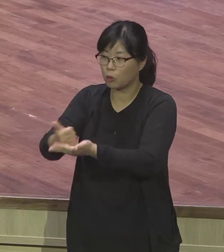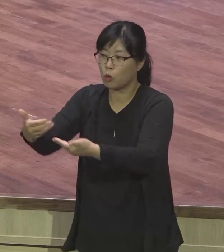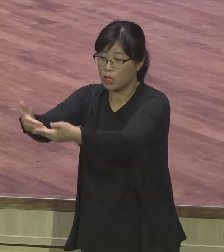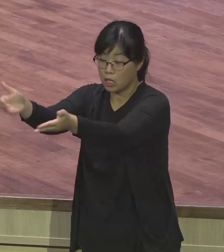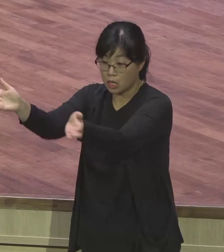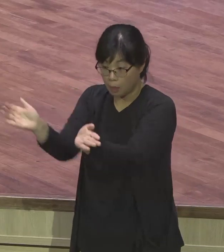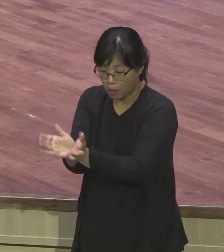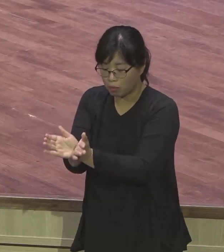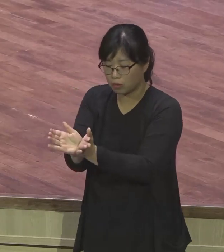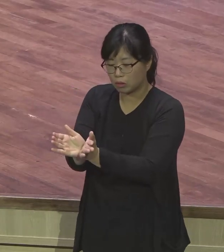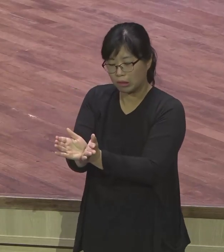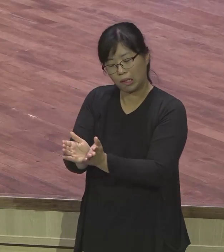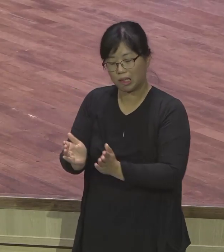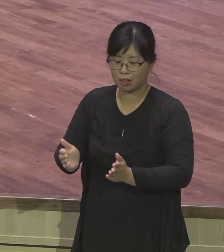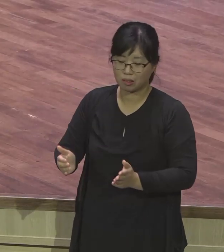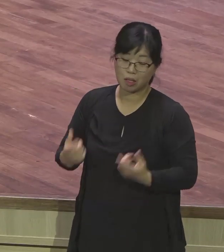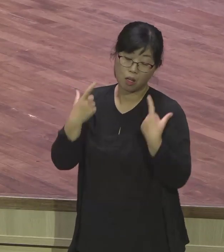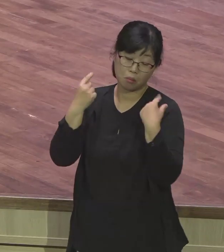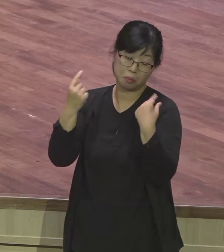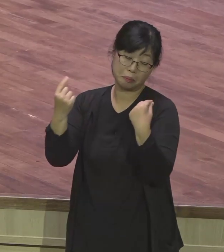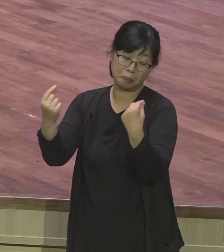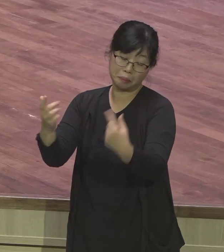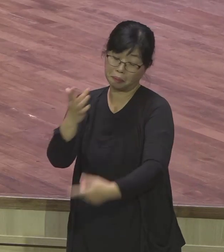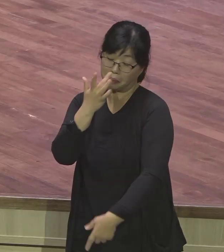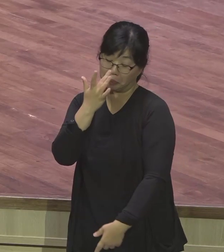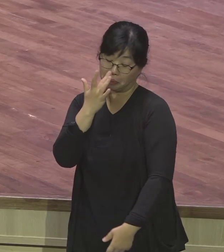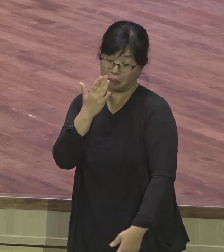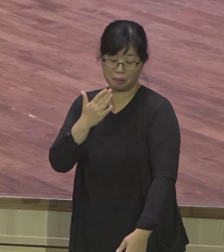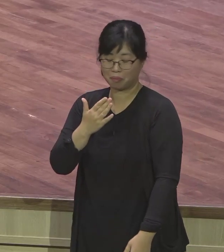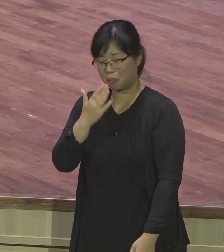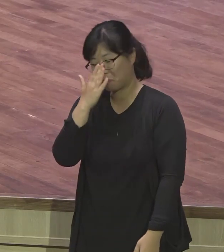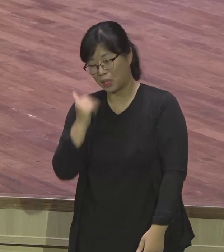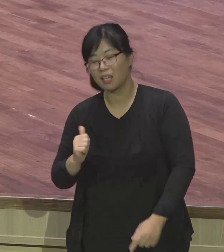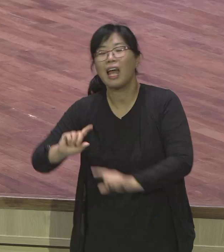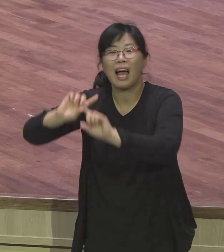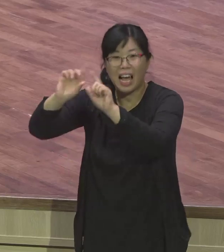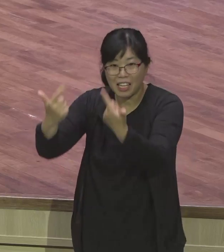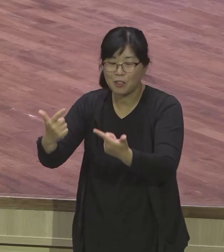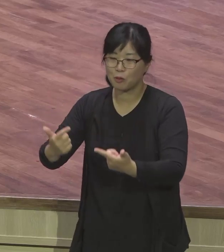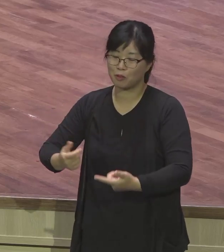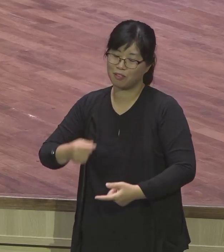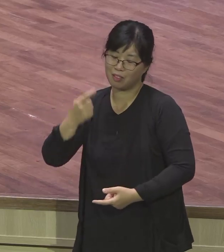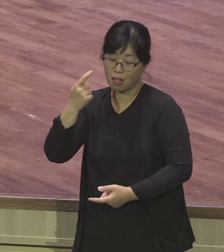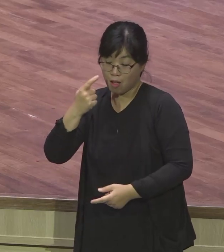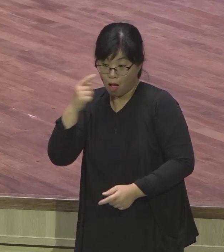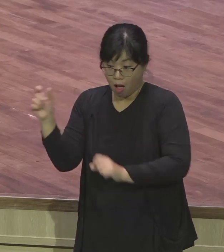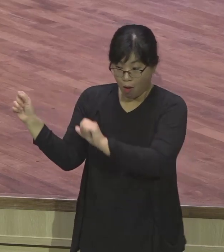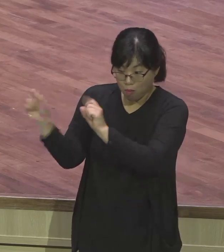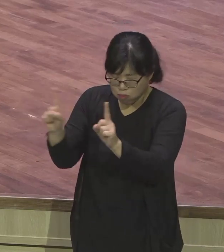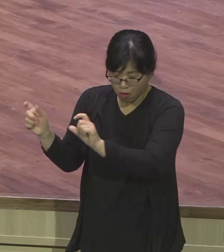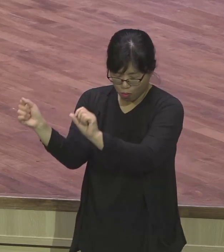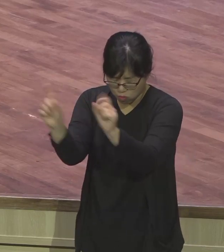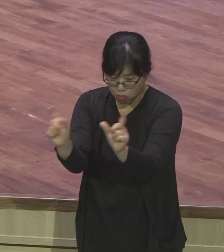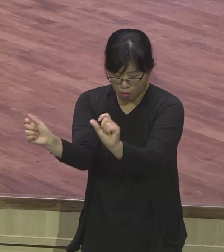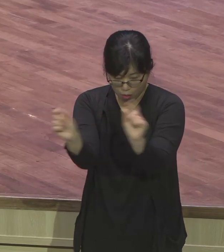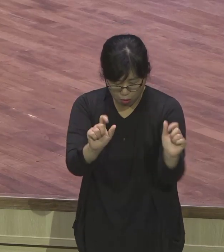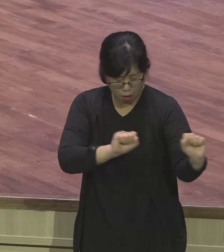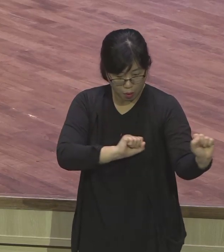살아나고 전도회가 살아나고 부서들이 살아나서 움직이고 살아있어 살아있냐 죽으냐 둘 중에